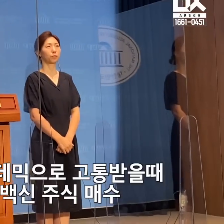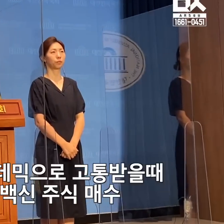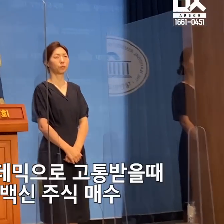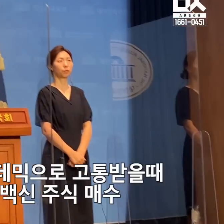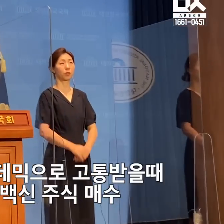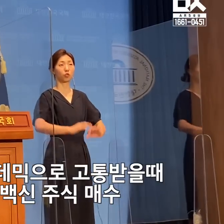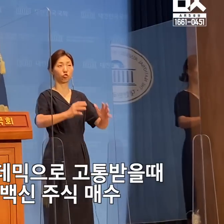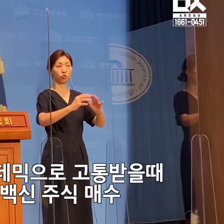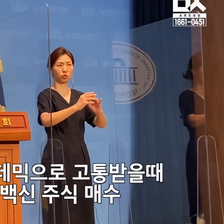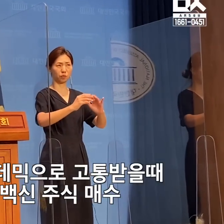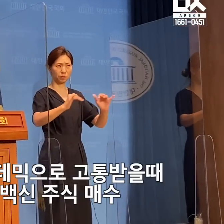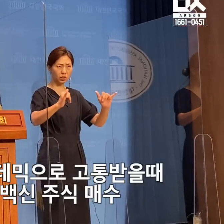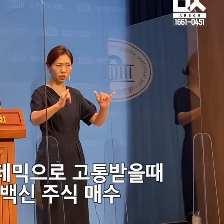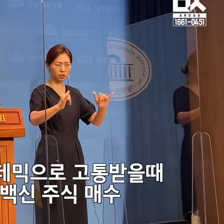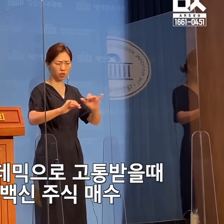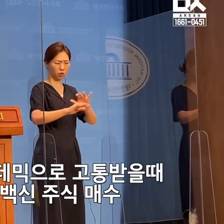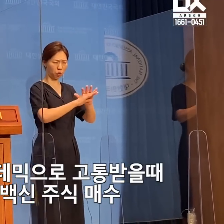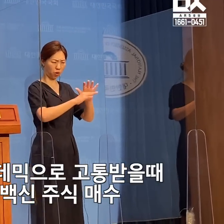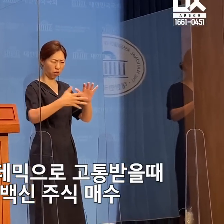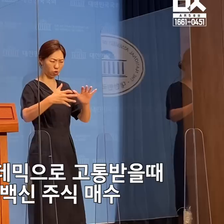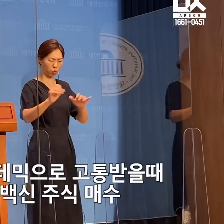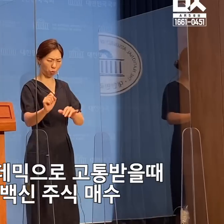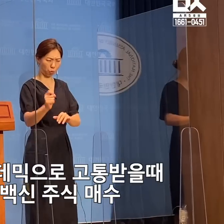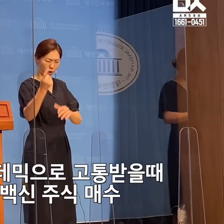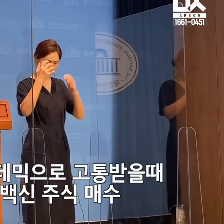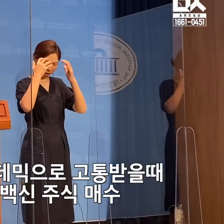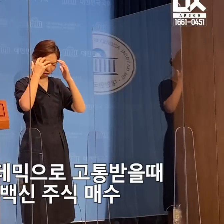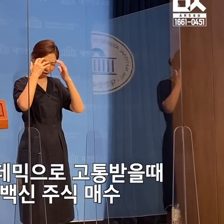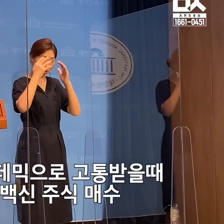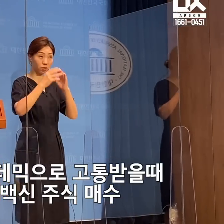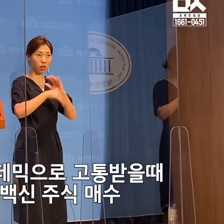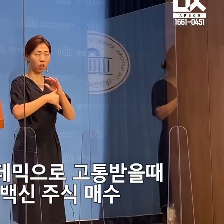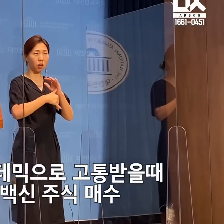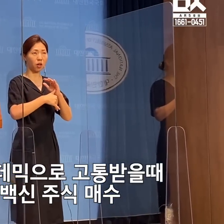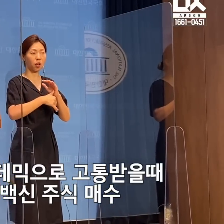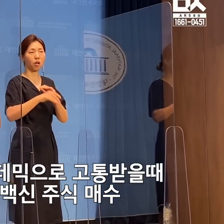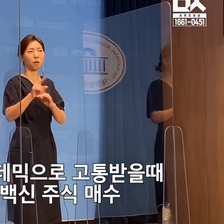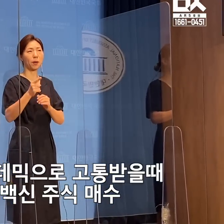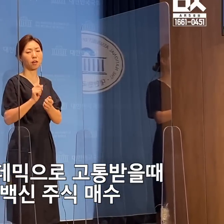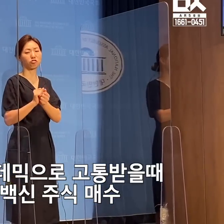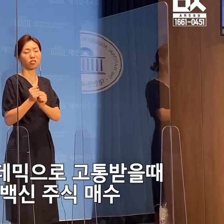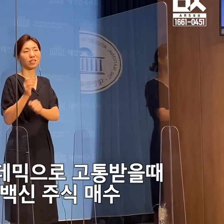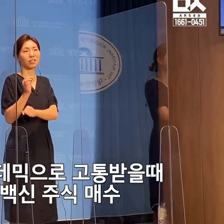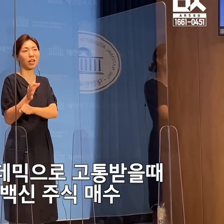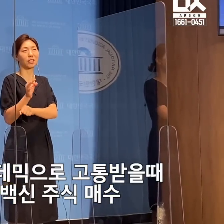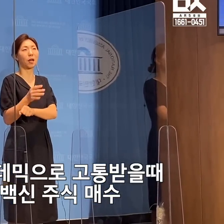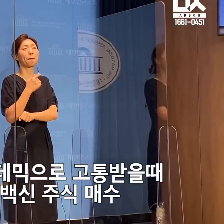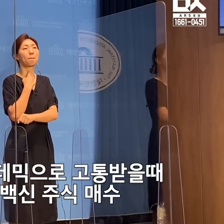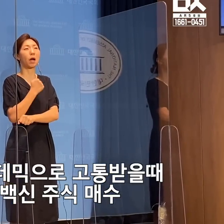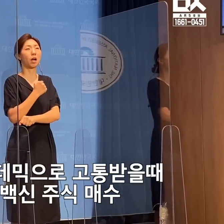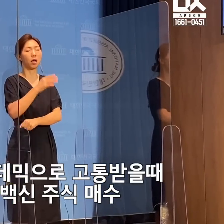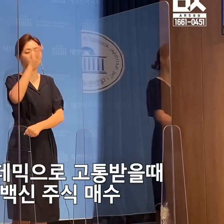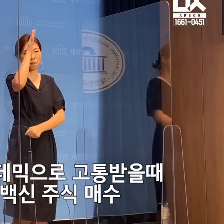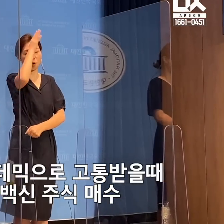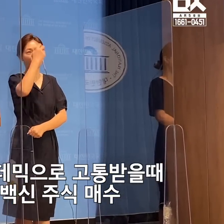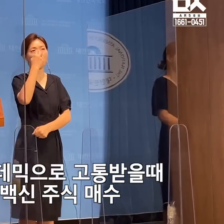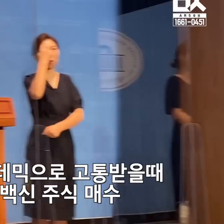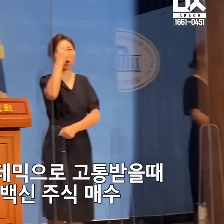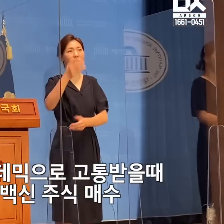국민은 팬데믹으로 고통받을 때 백신 주식 매수한 백경란 질병관리청장